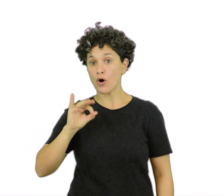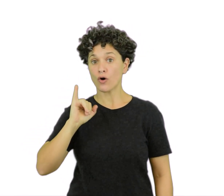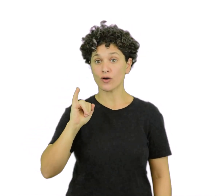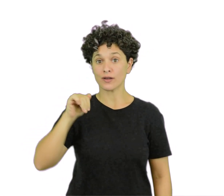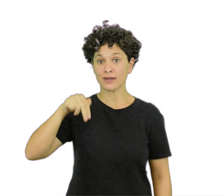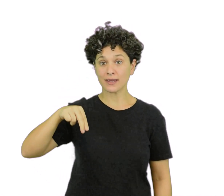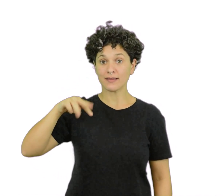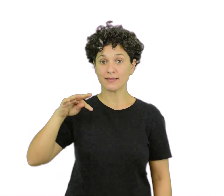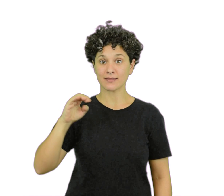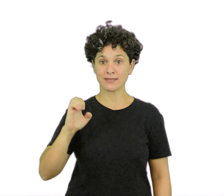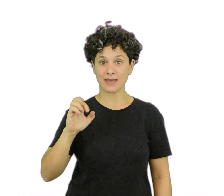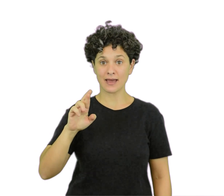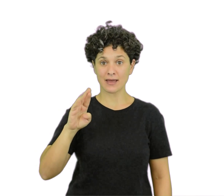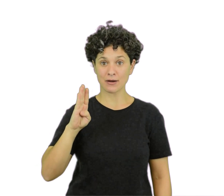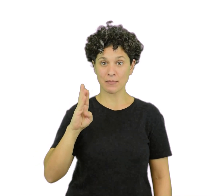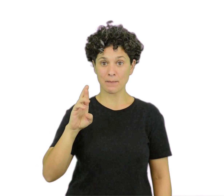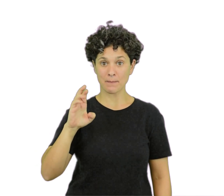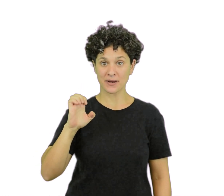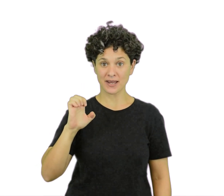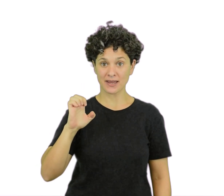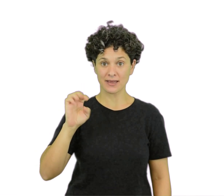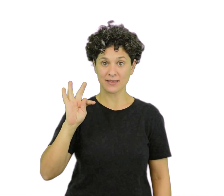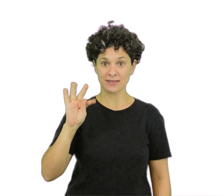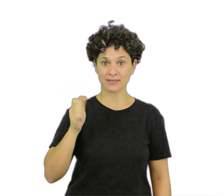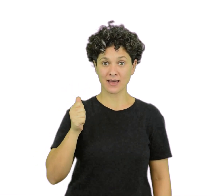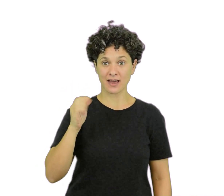también conocido como interpretativo o comprensivista.